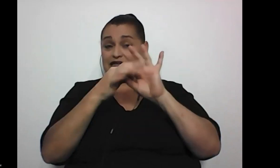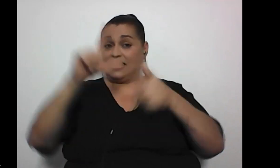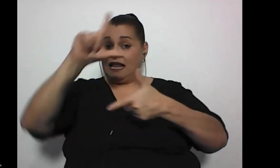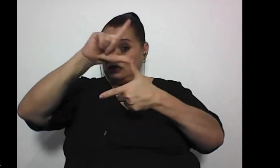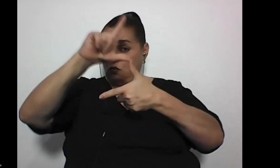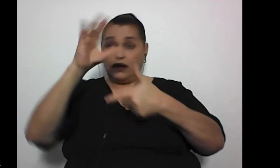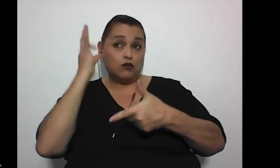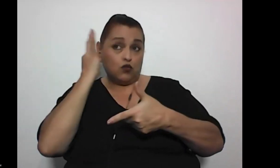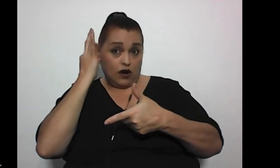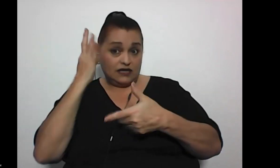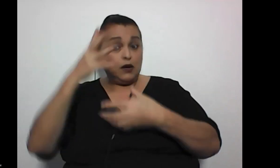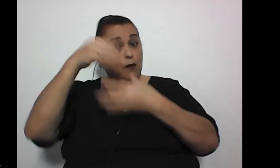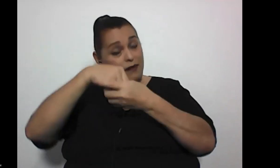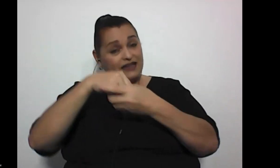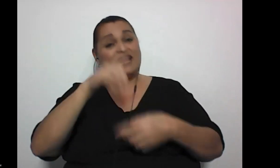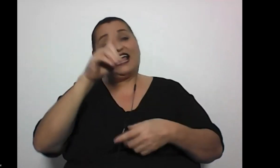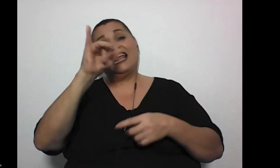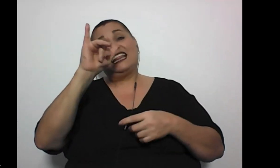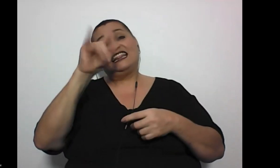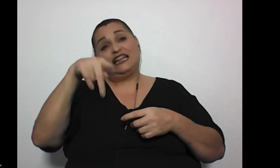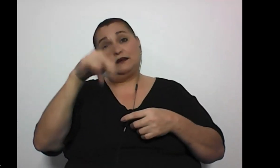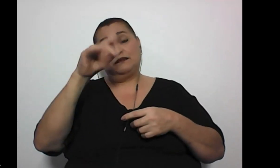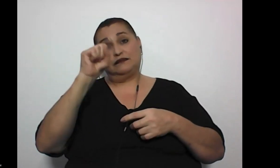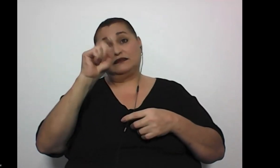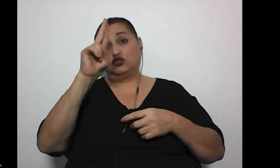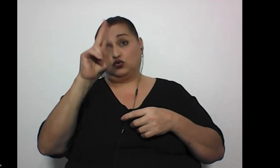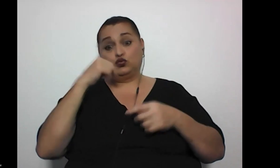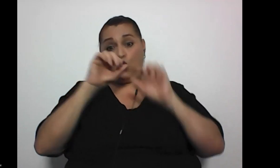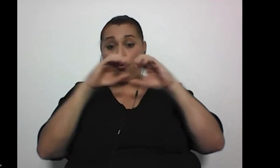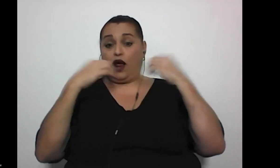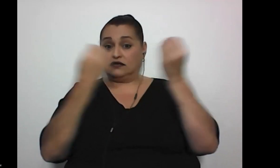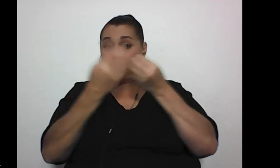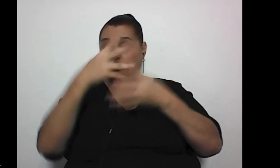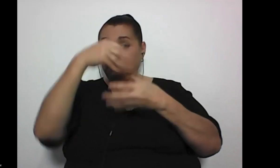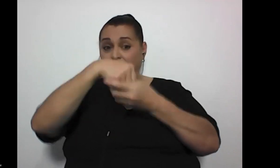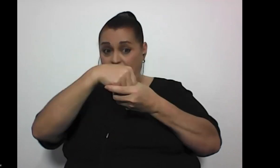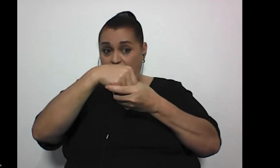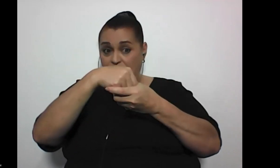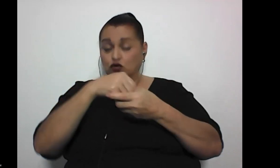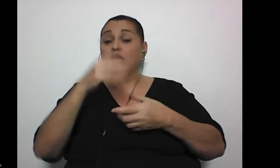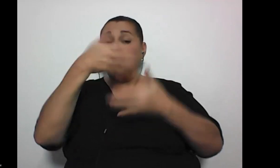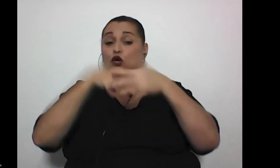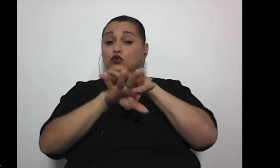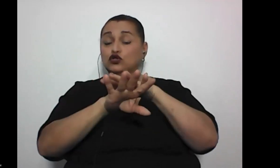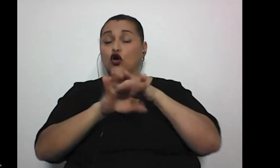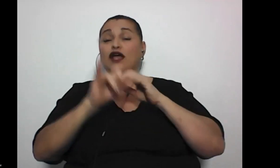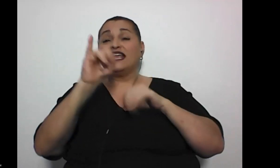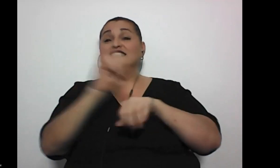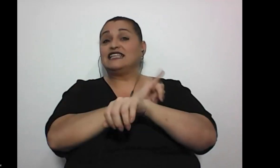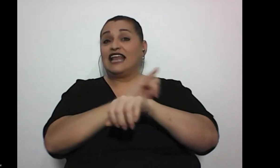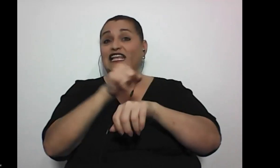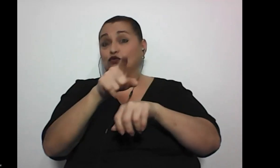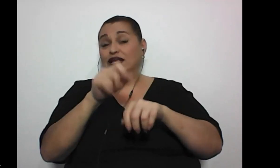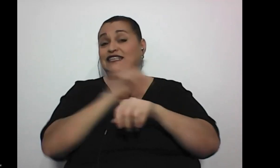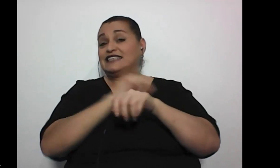parte de DITSU las organizaciones a las que pertenezco y de Inclusión Isidreña la invitaría a ustedes de